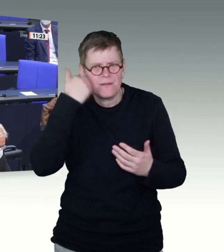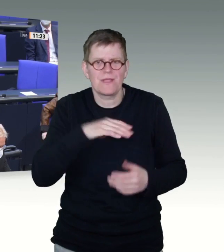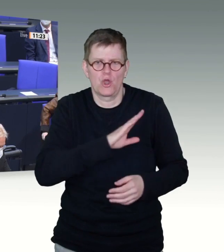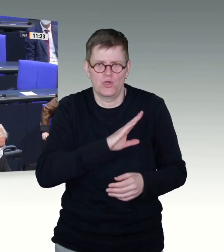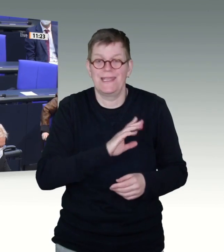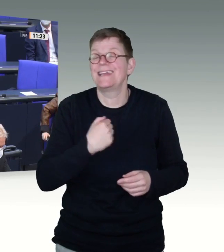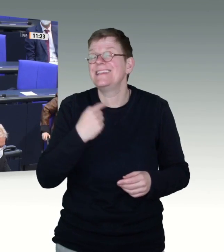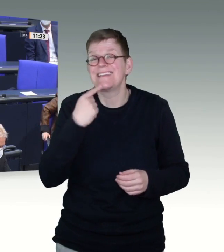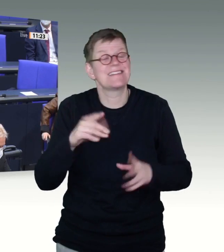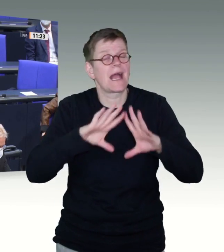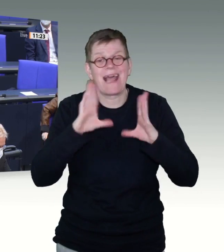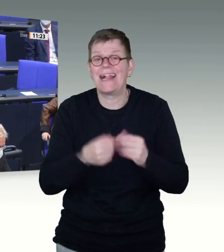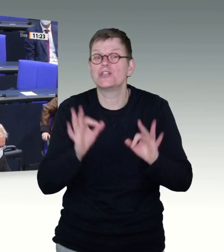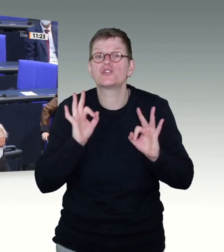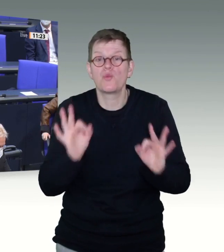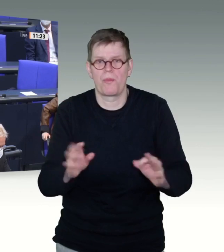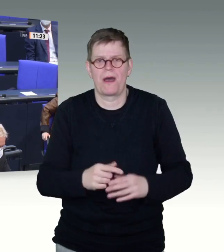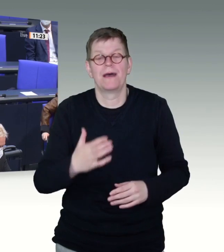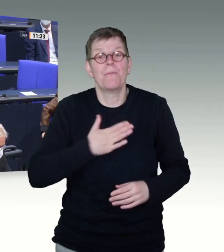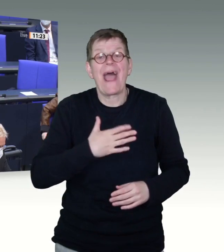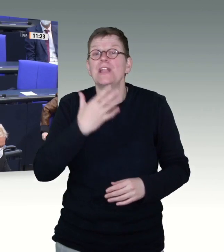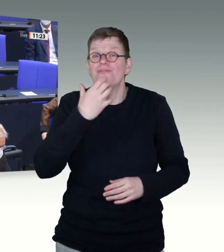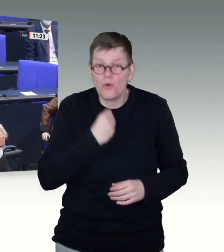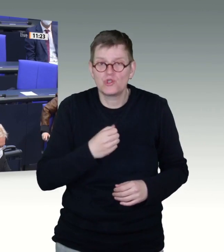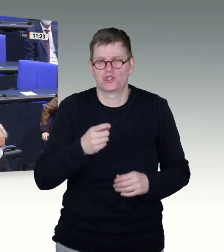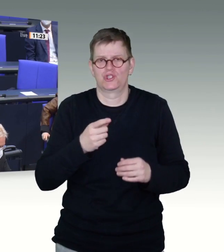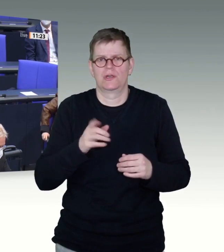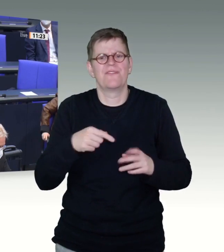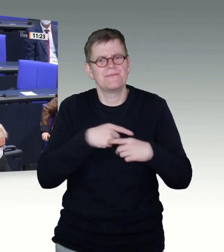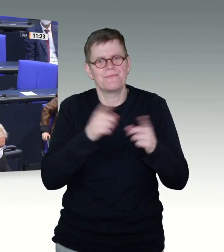wünschen, weil alles rund liefe und wenn wir alle ein bisschen freundlicher miteinander wären.